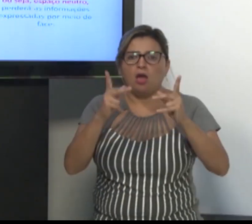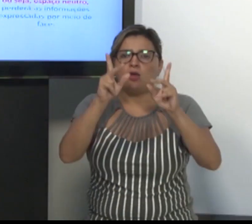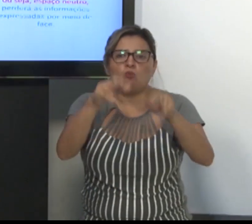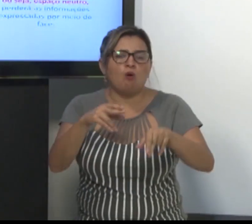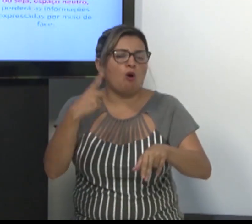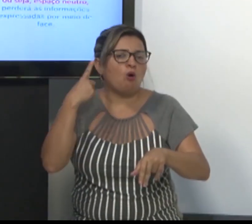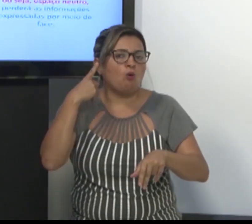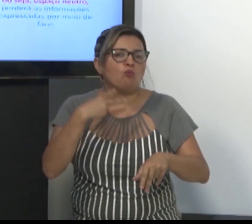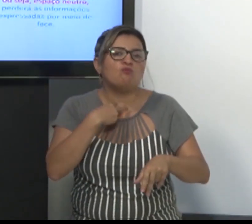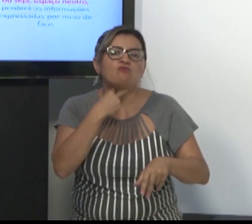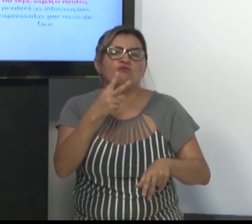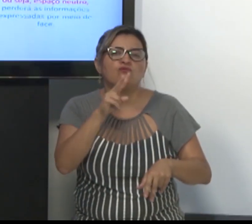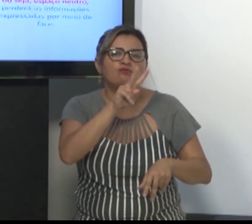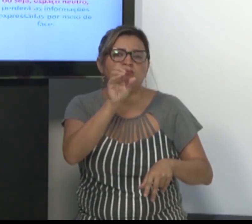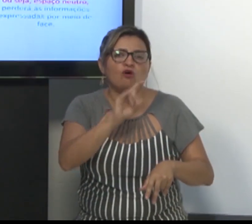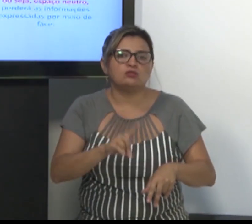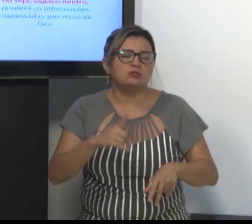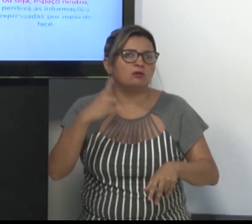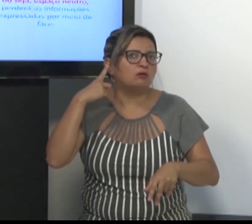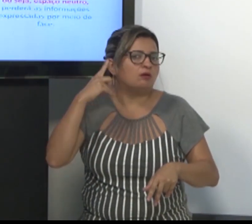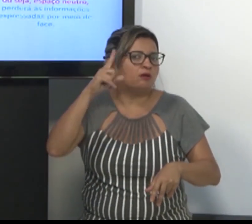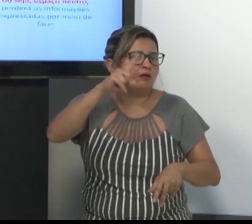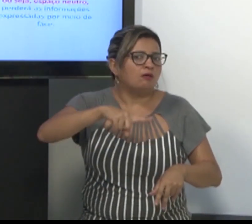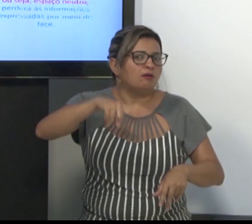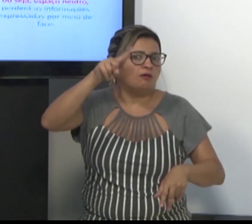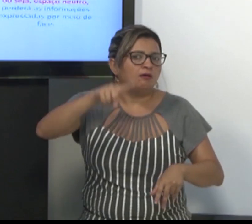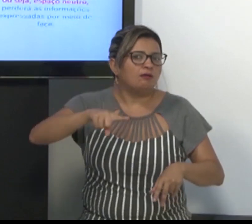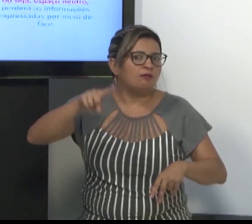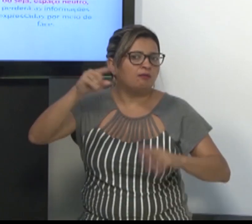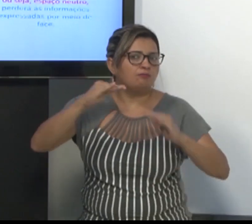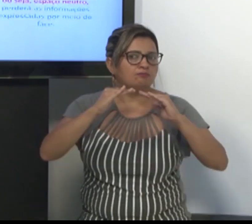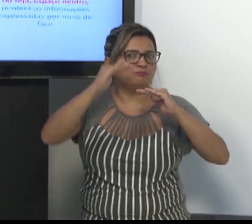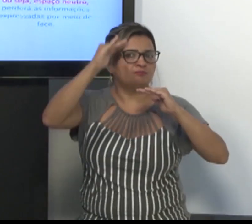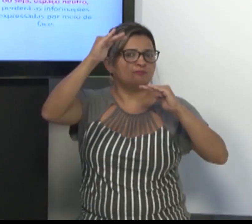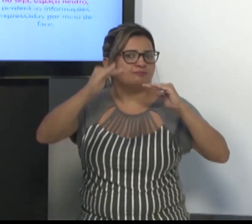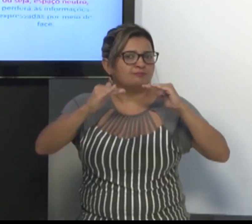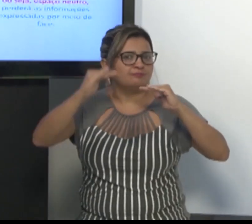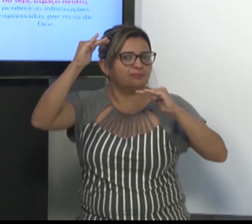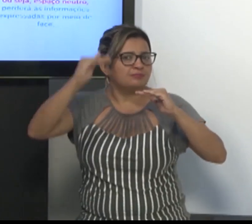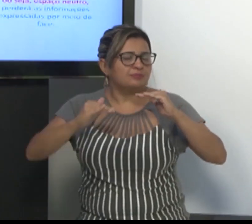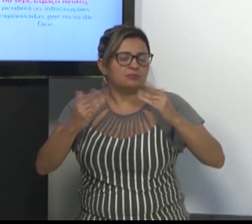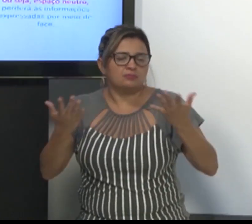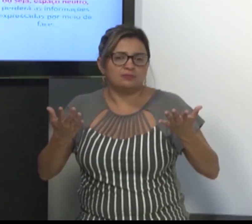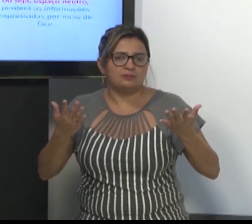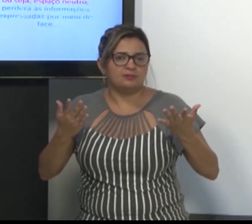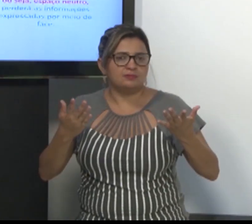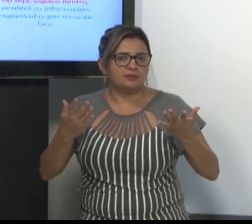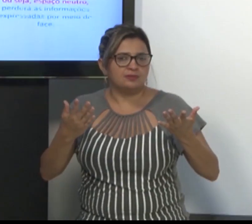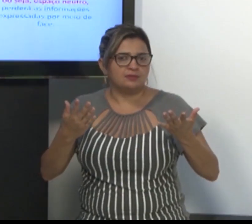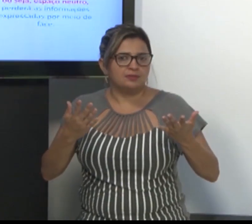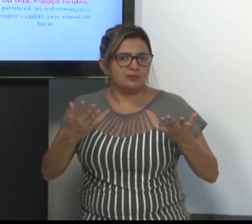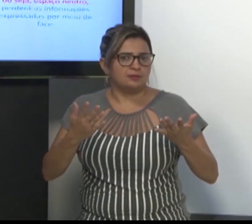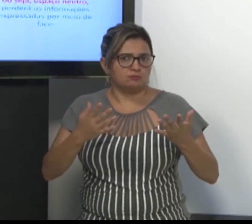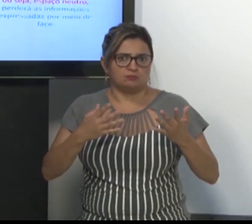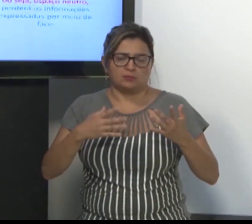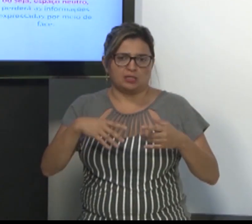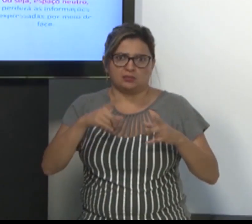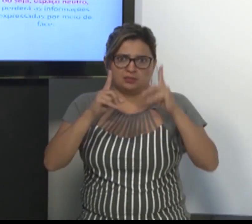importante ver, ter essa visão mais ampla. As expressões faciais na língua de sinais